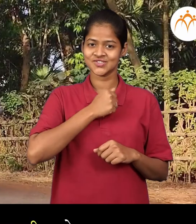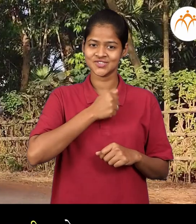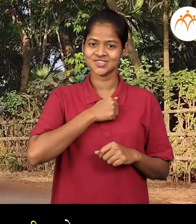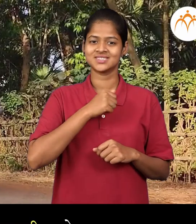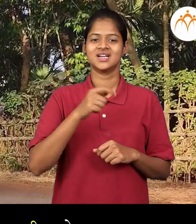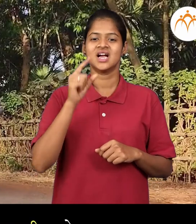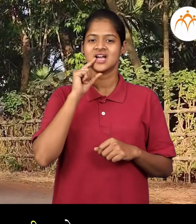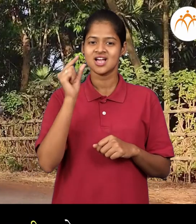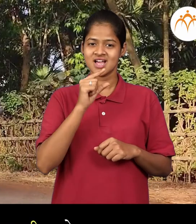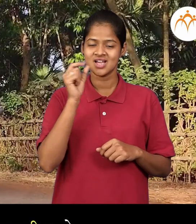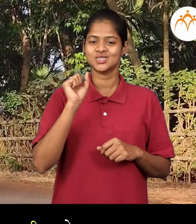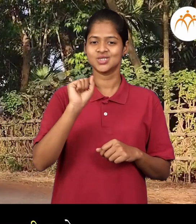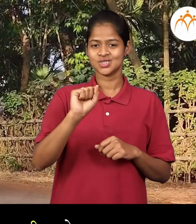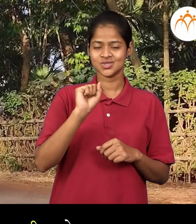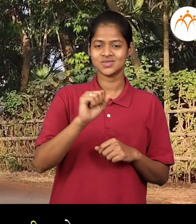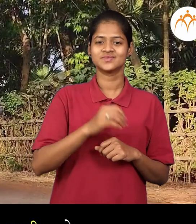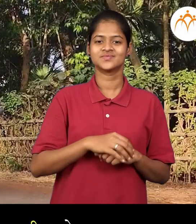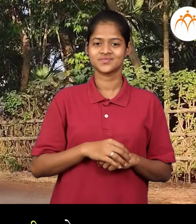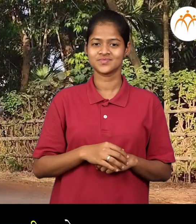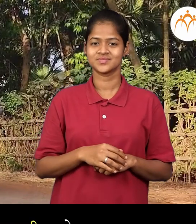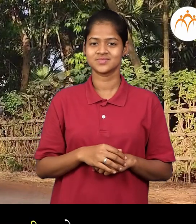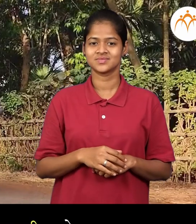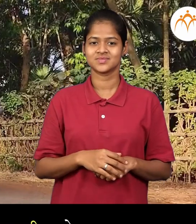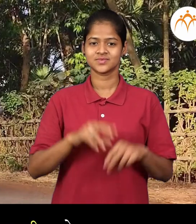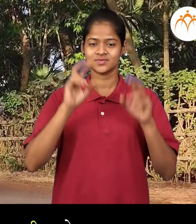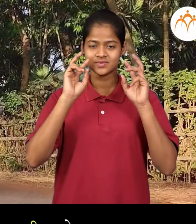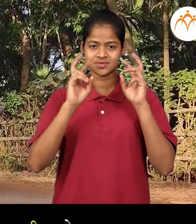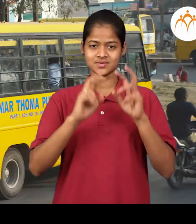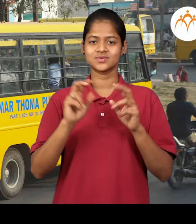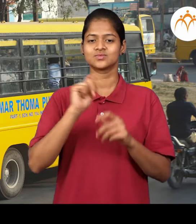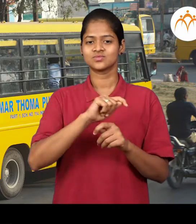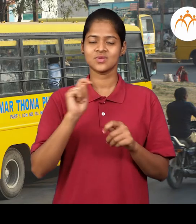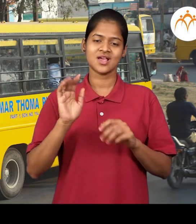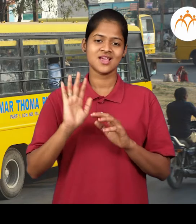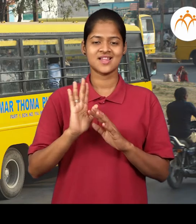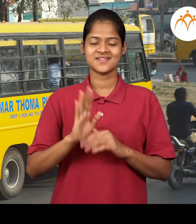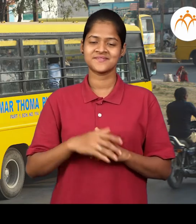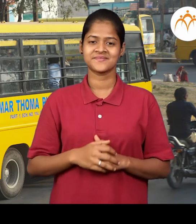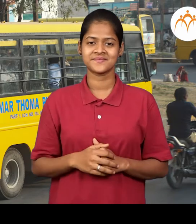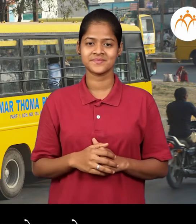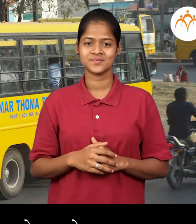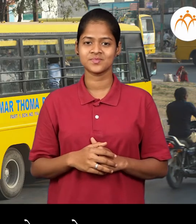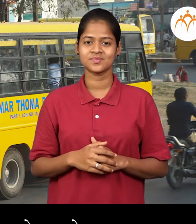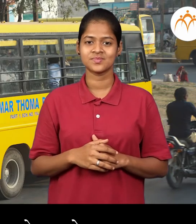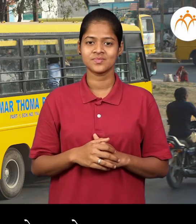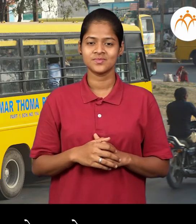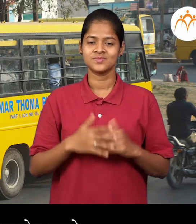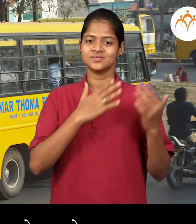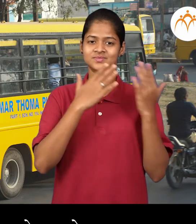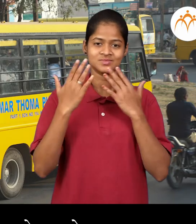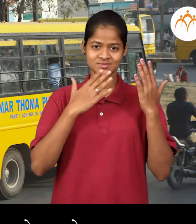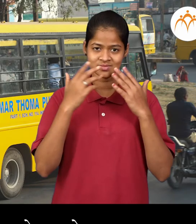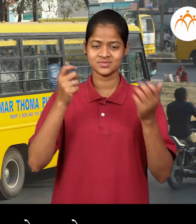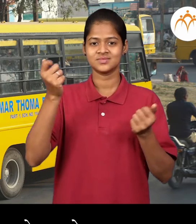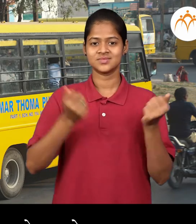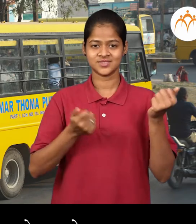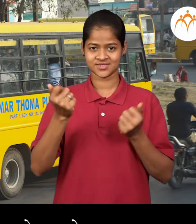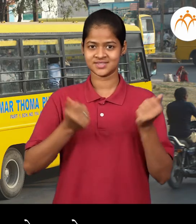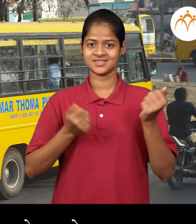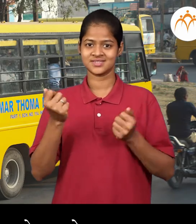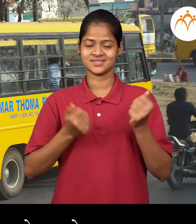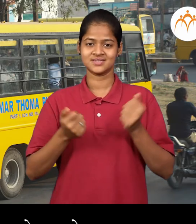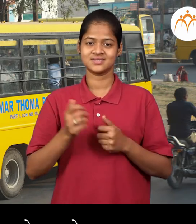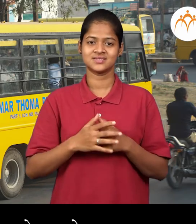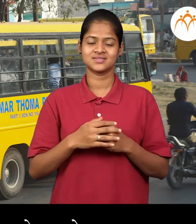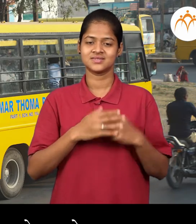मामाची बैल गाड़ी आहे स्कूल बस, मी रोज स्कूल